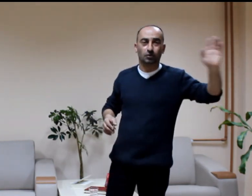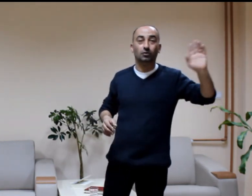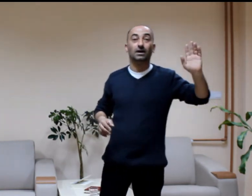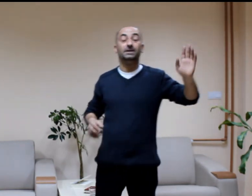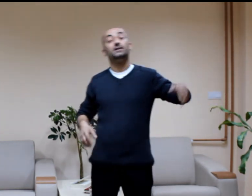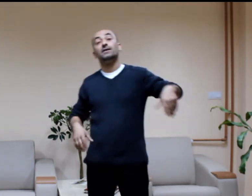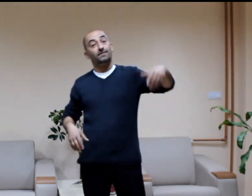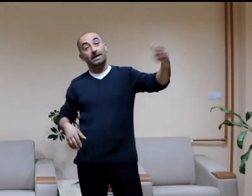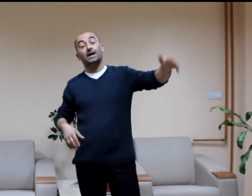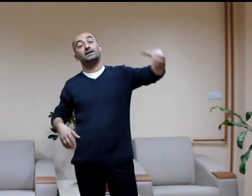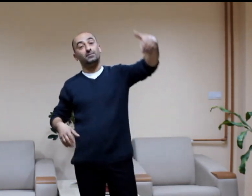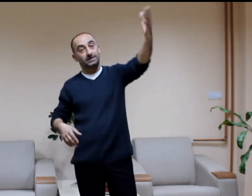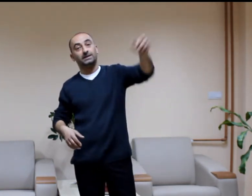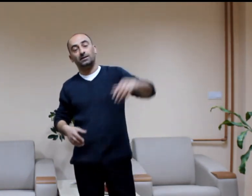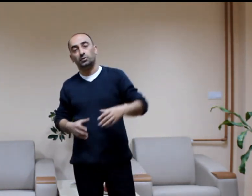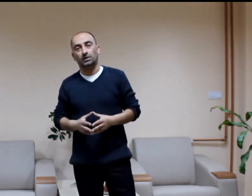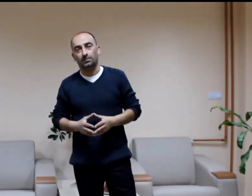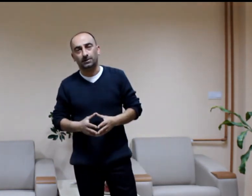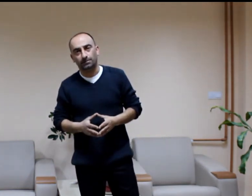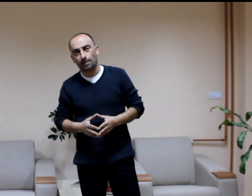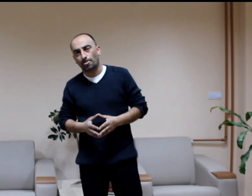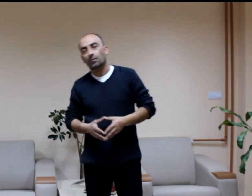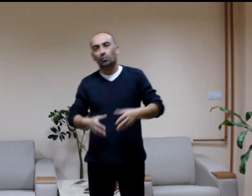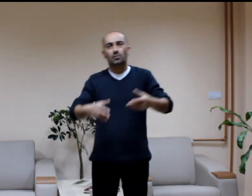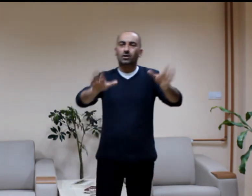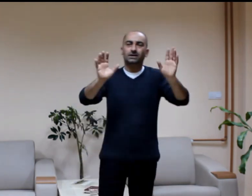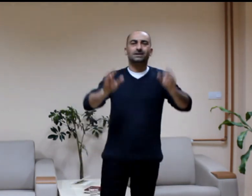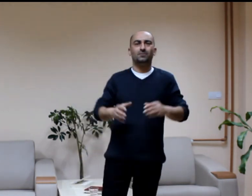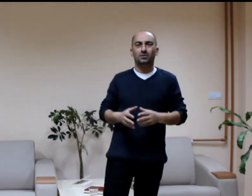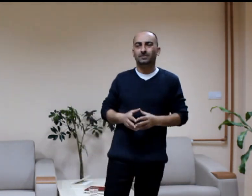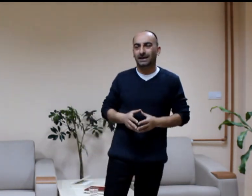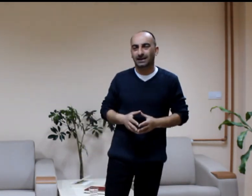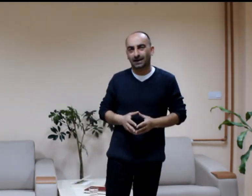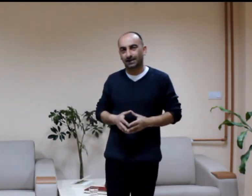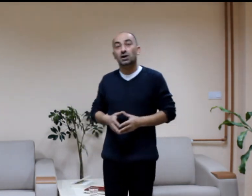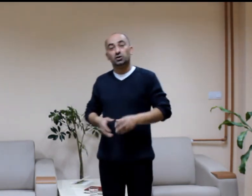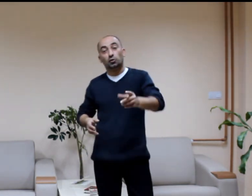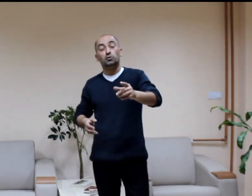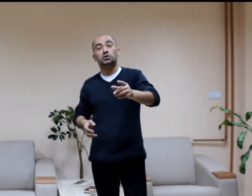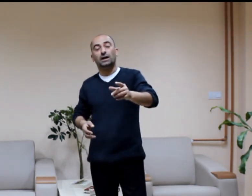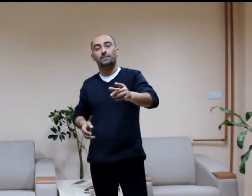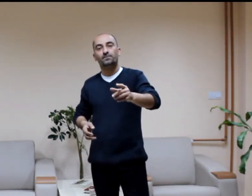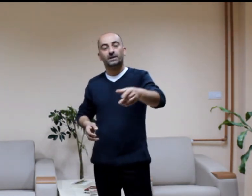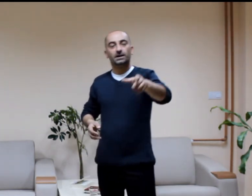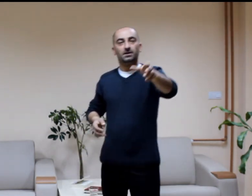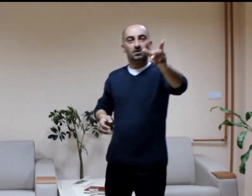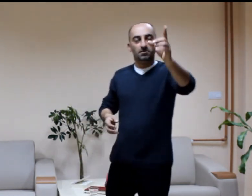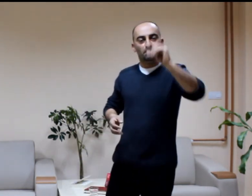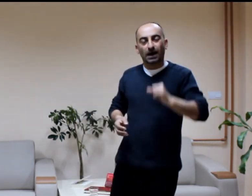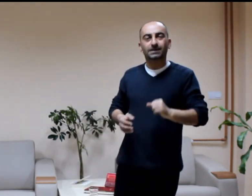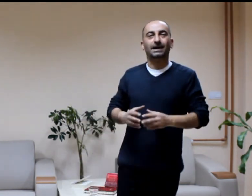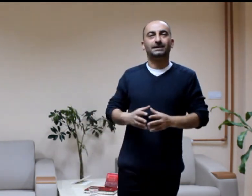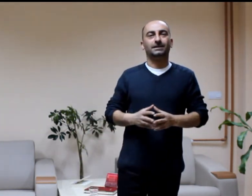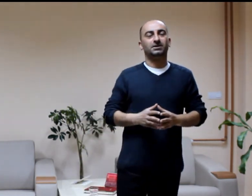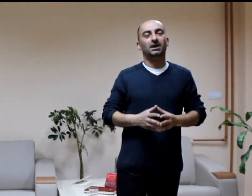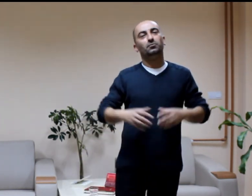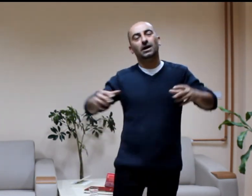orada olabilir. Veya arkamızdan gelmiş olabilir. Bu kadar da mühim değil yani. Sonuçta bazı arkadaşlar bu